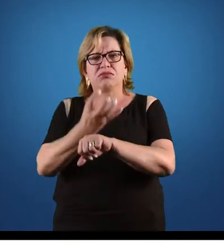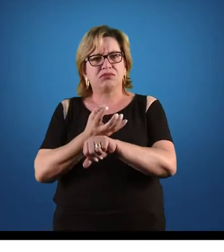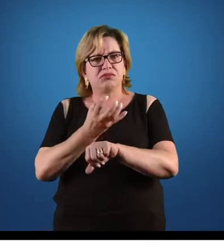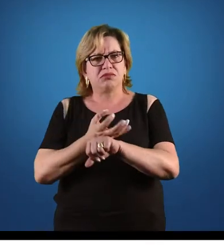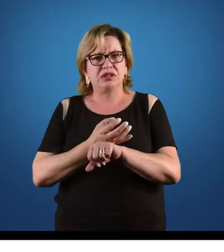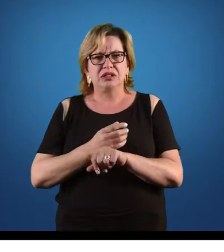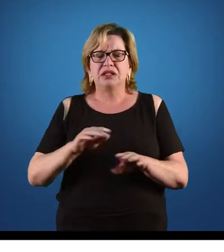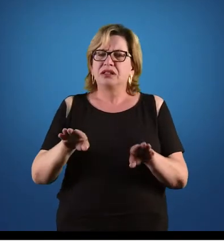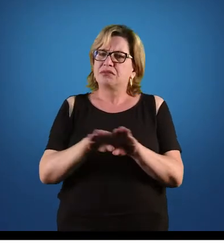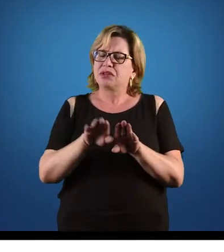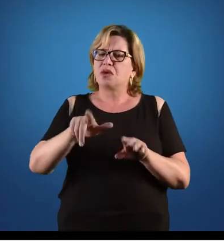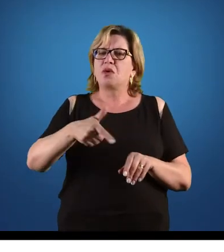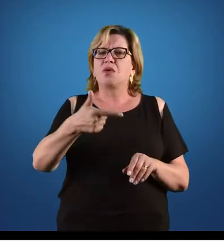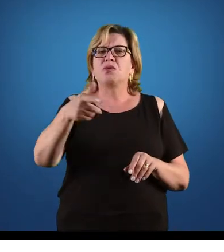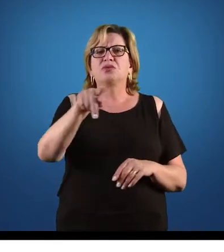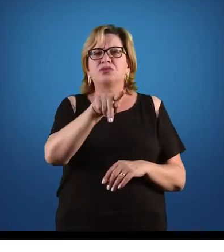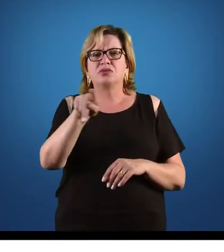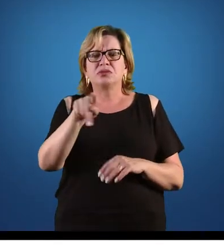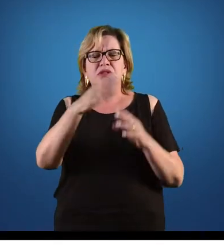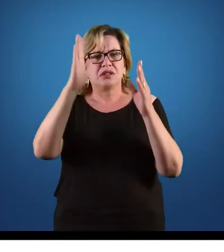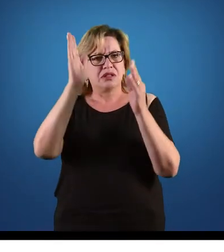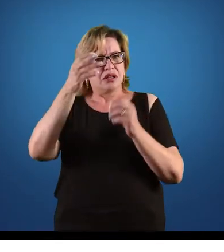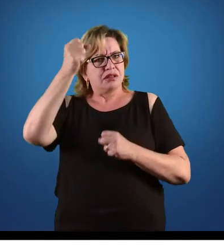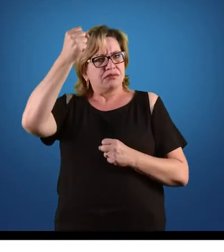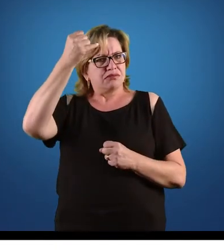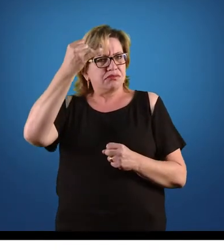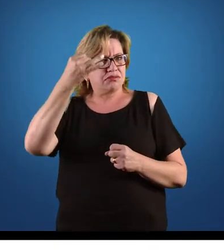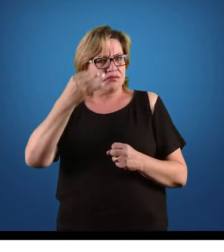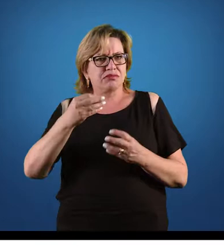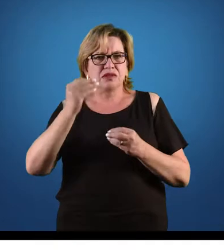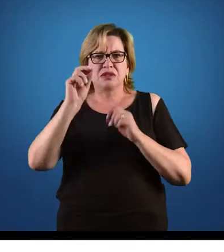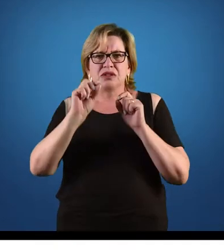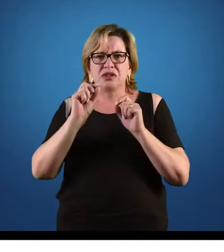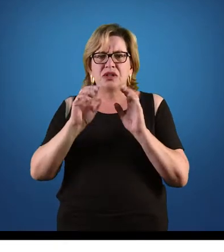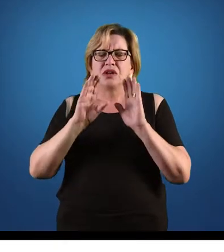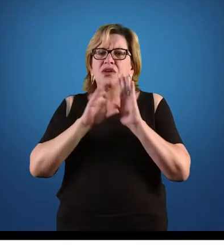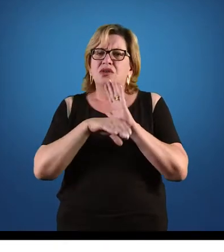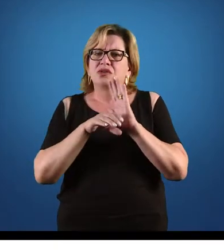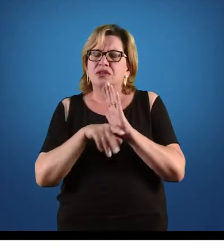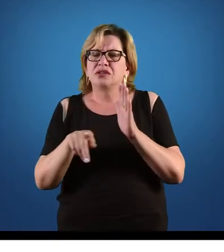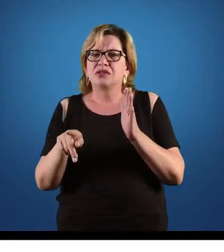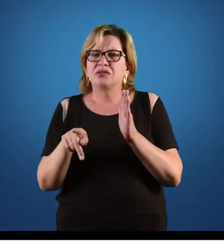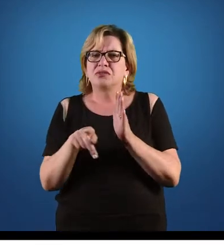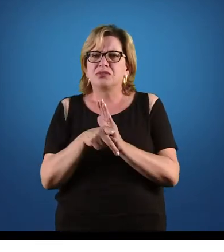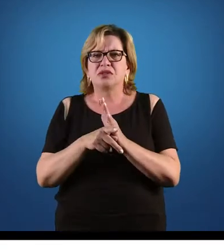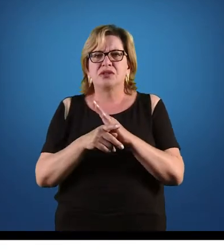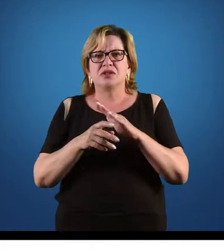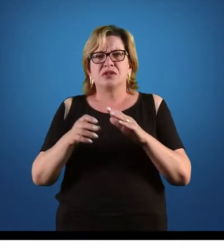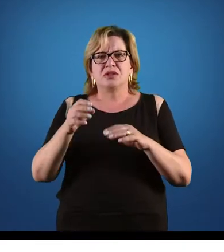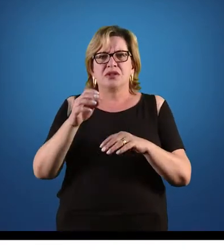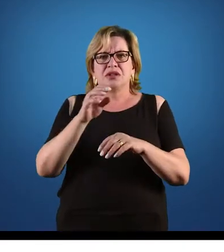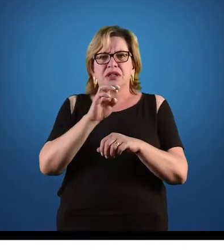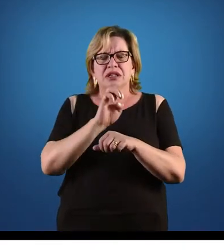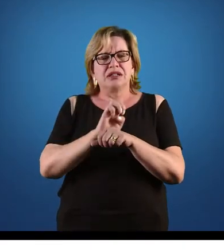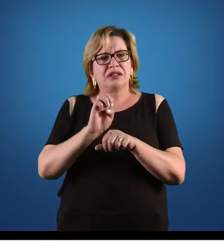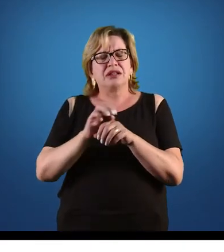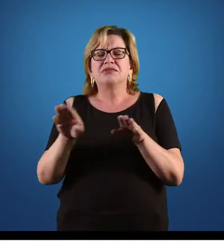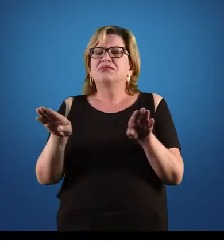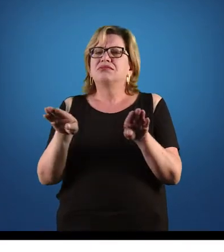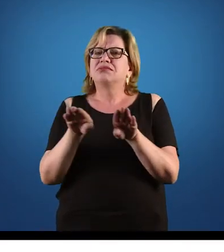como outros professores já discutiram com vocês também, o conceito de Estado e as suas origens.